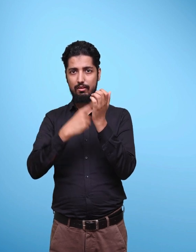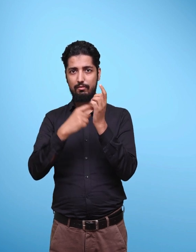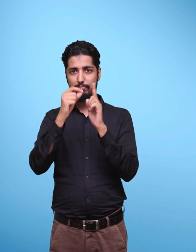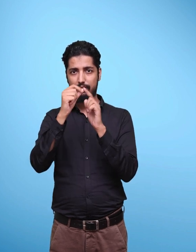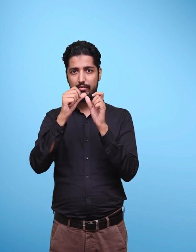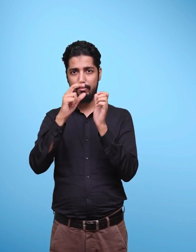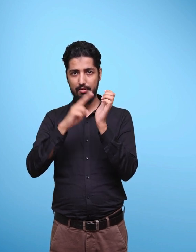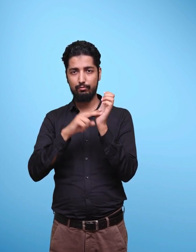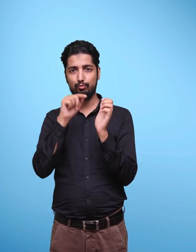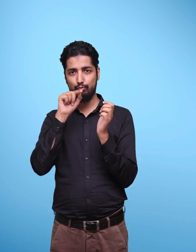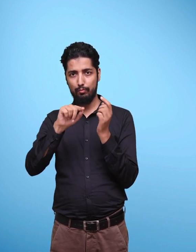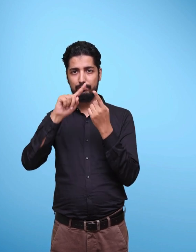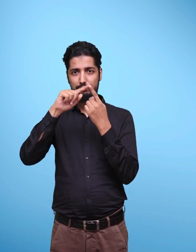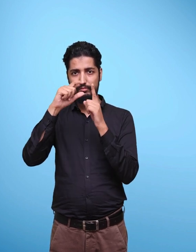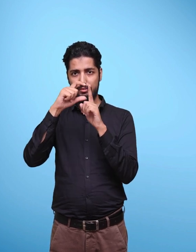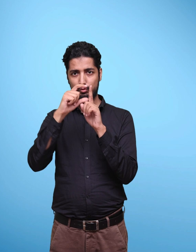-dot-in